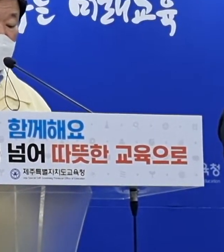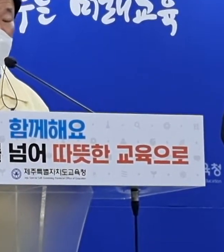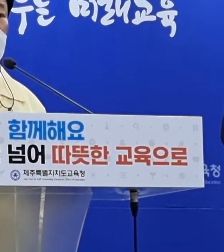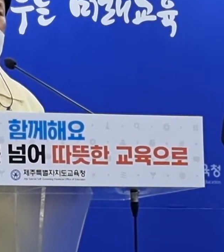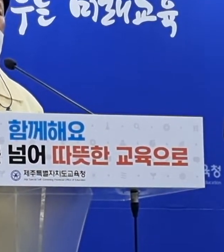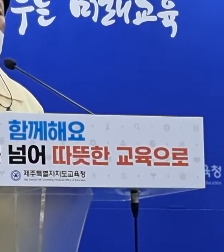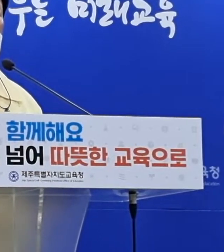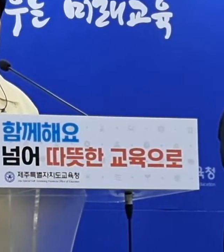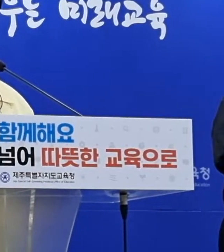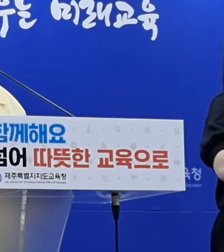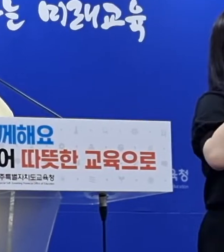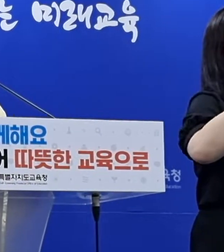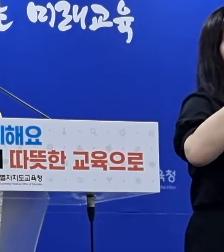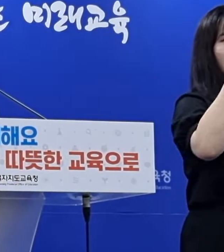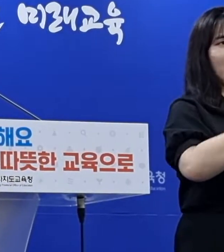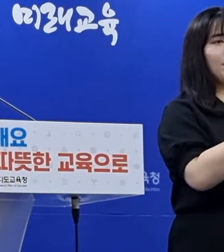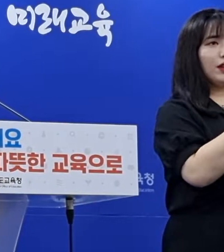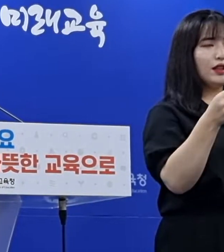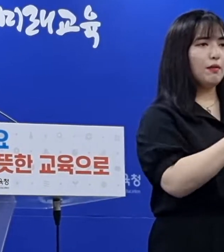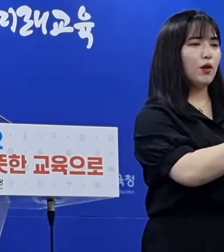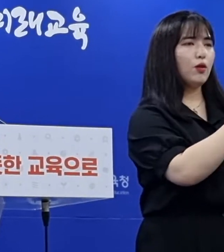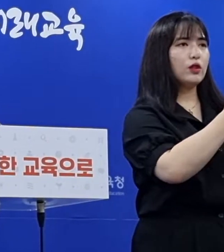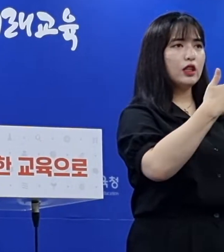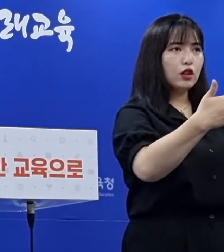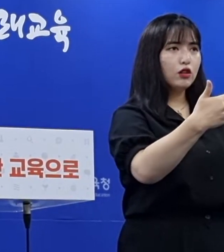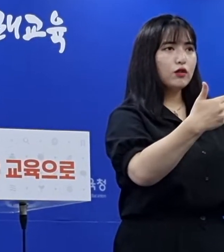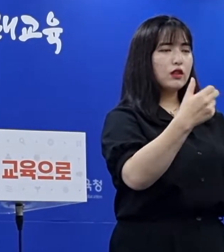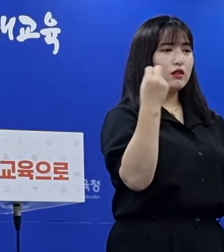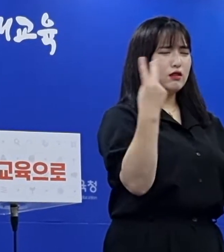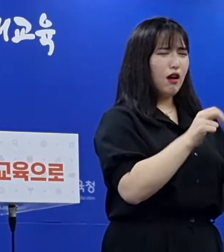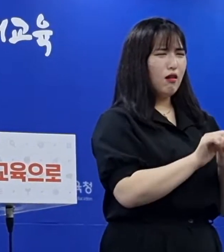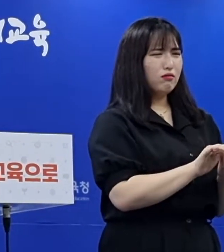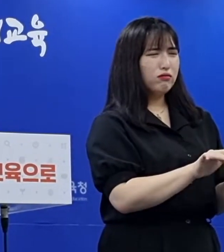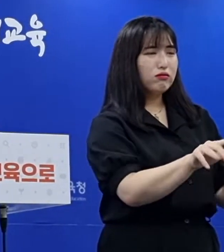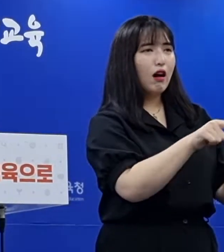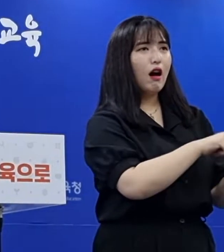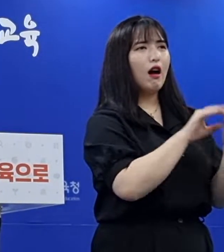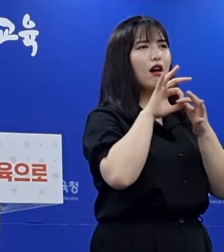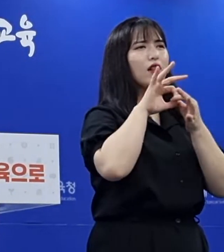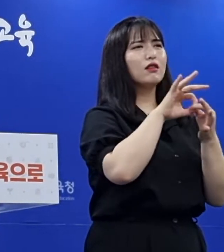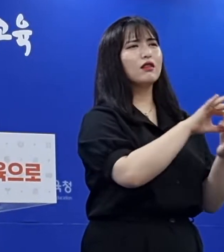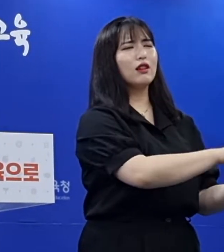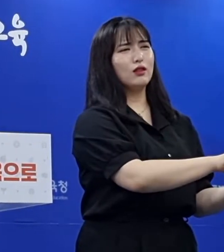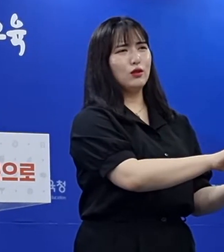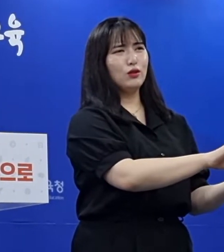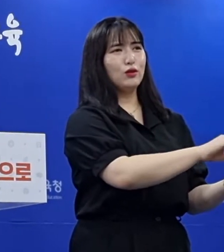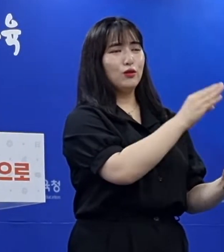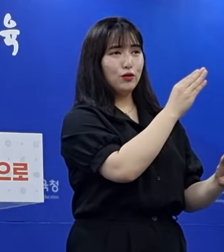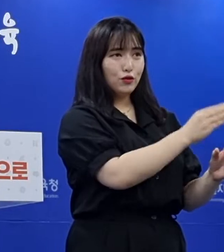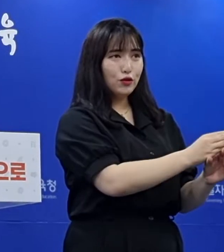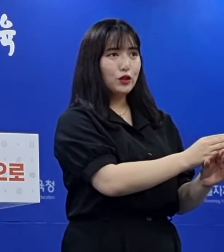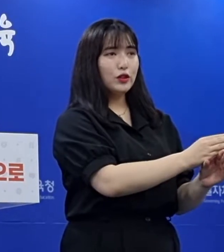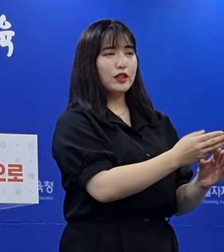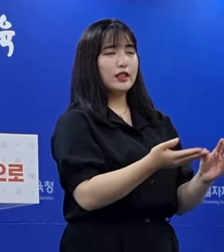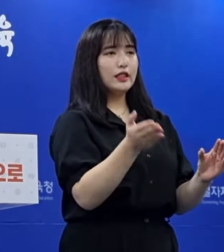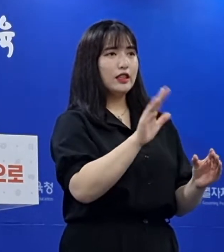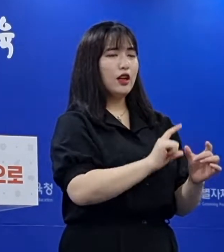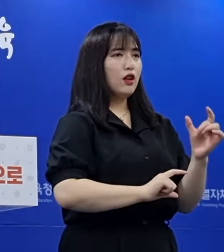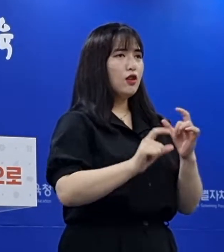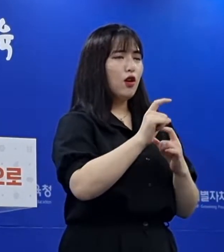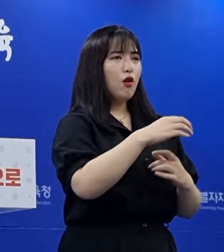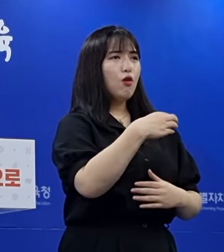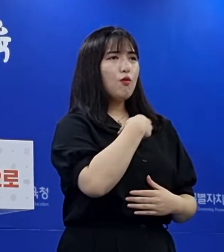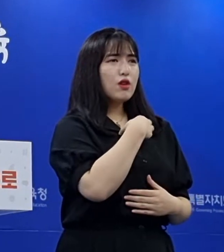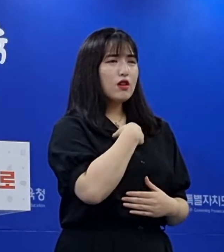교육감으로서 코로나19 재유행이 계속되는 가운데 더 없는 위기감과